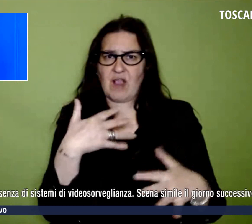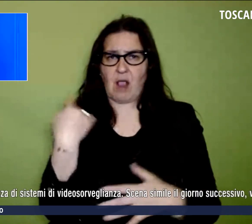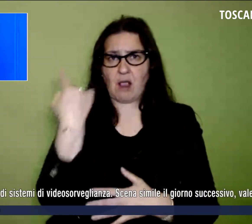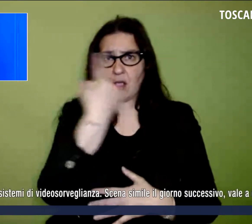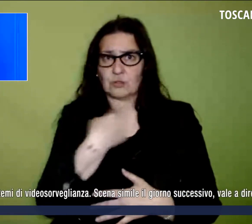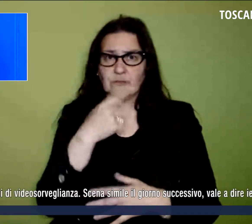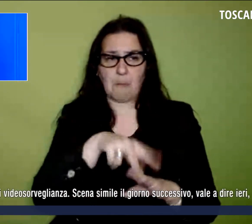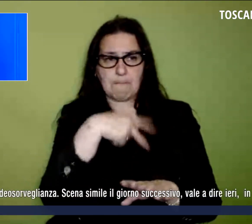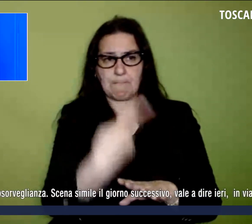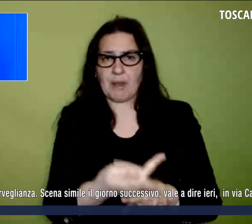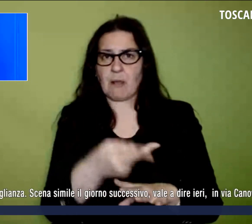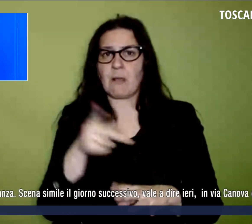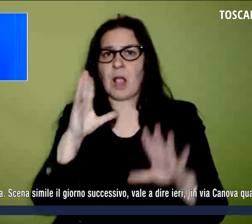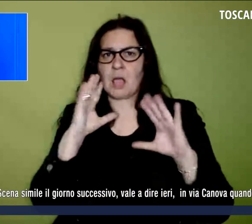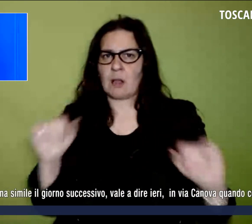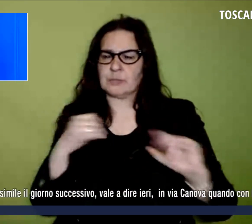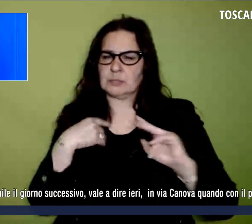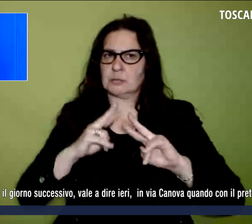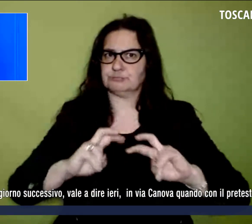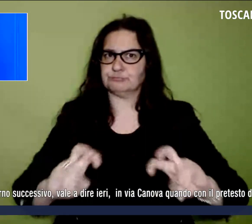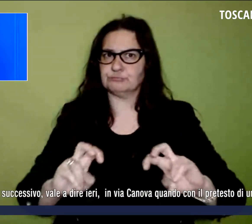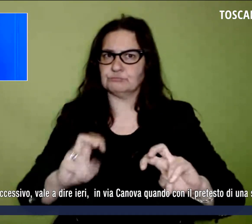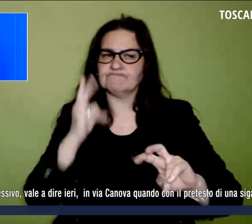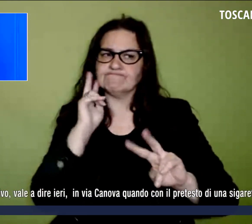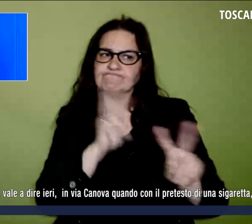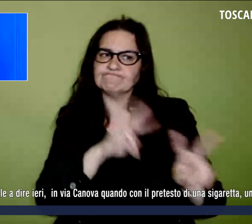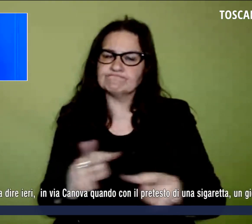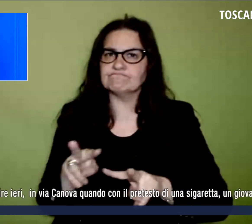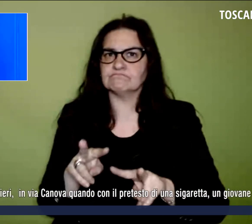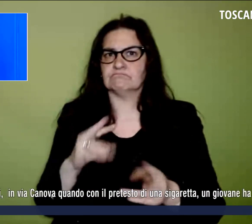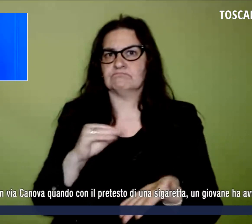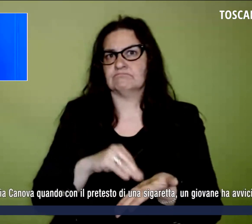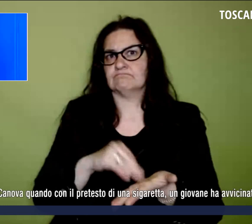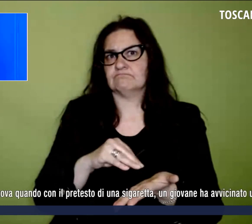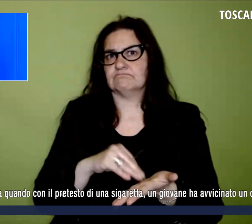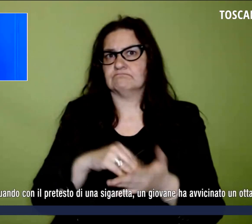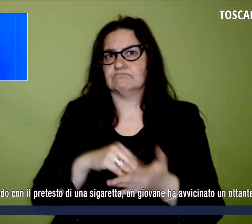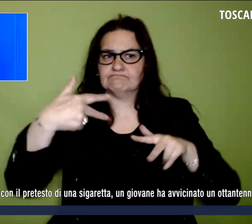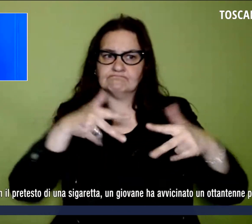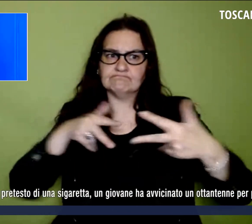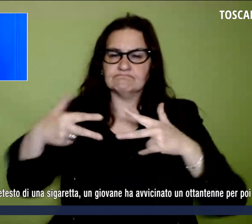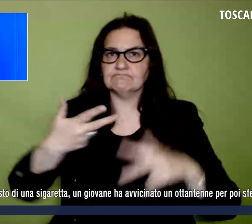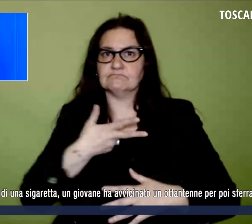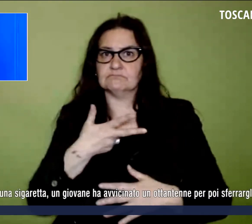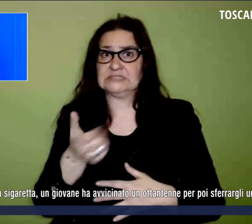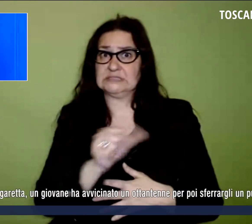carabinieri hanno avviato le indagini verificando anche la presenza di sistemi di videosorveglianza. Scena simile il